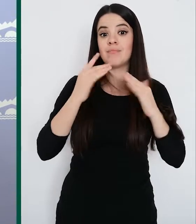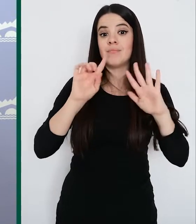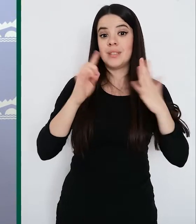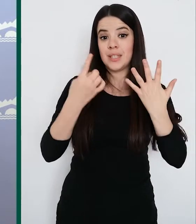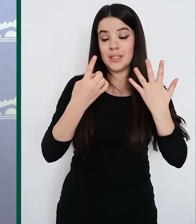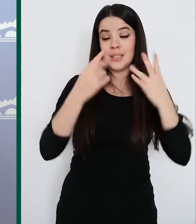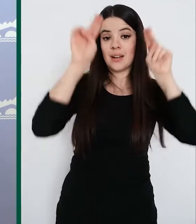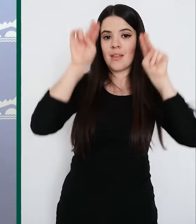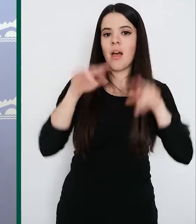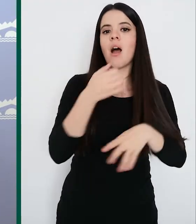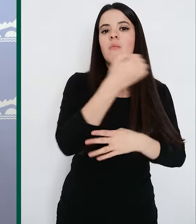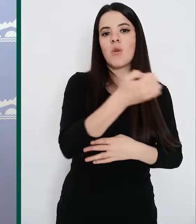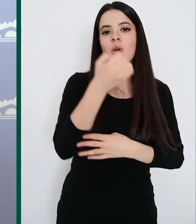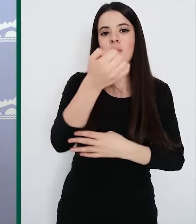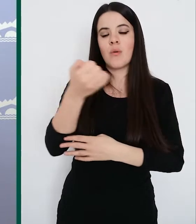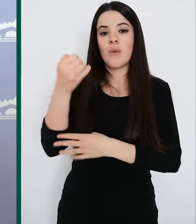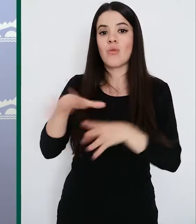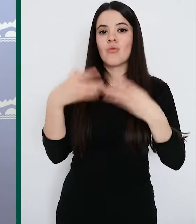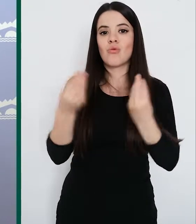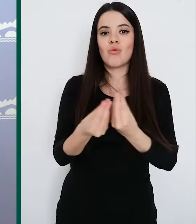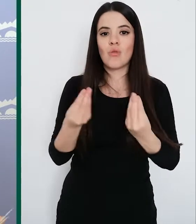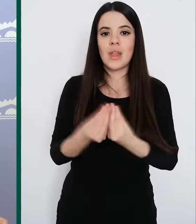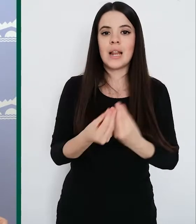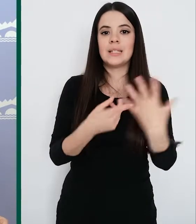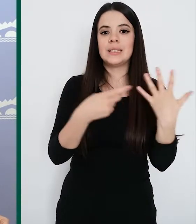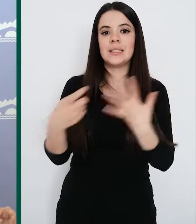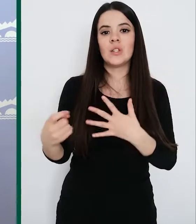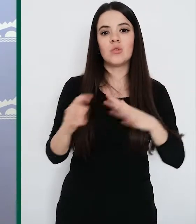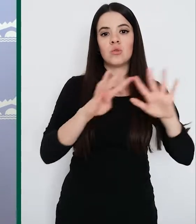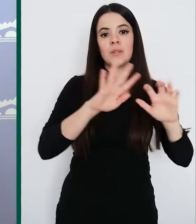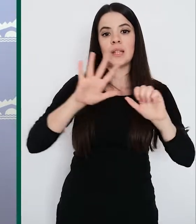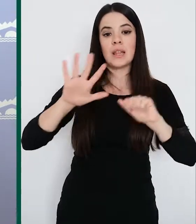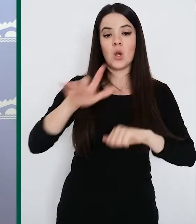acogen a un total de 695 residentes.